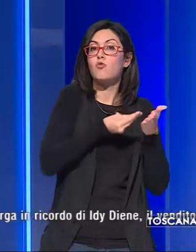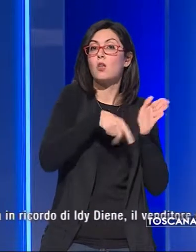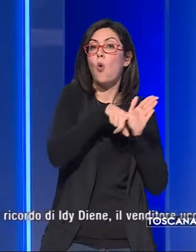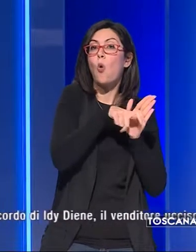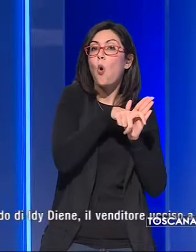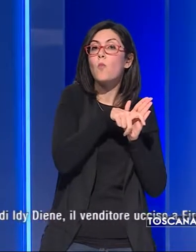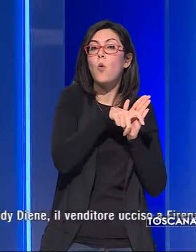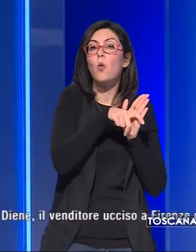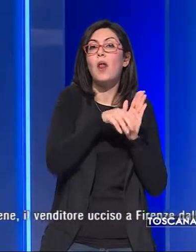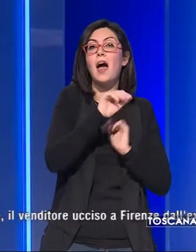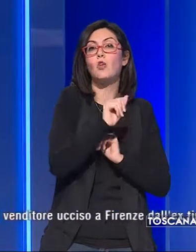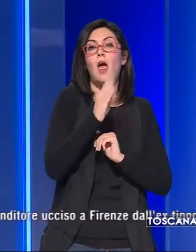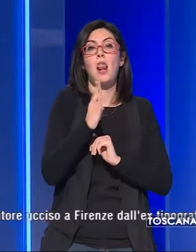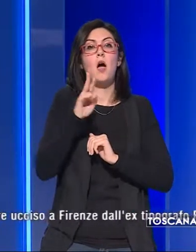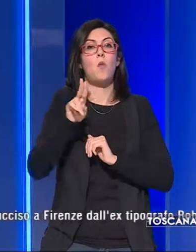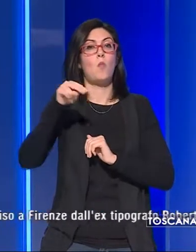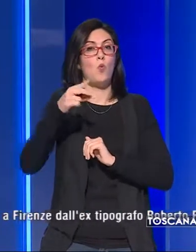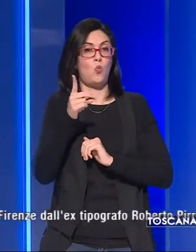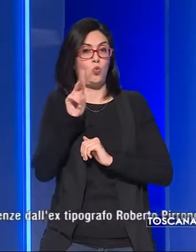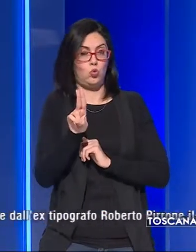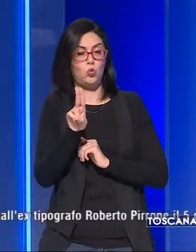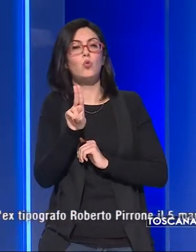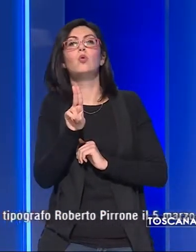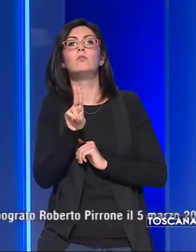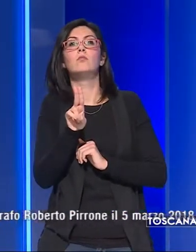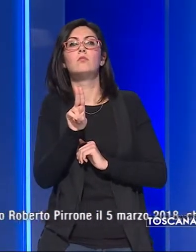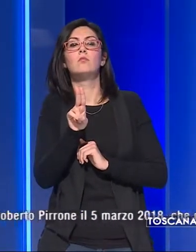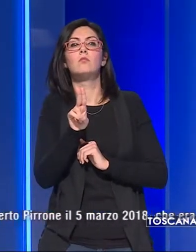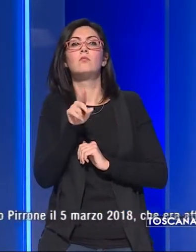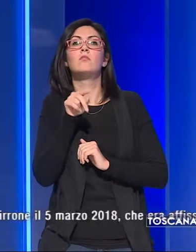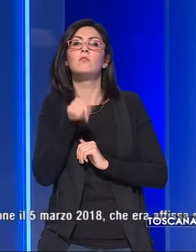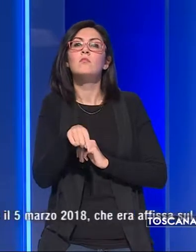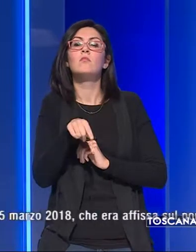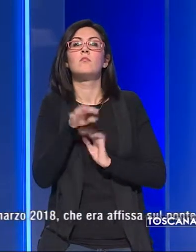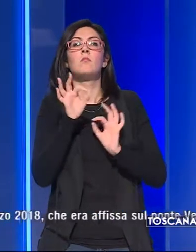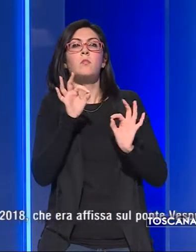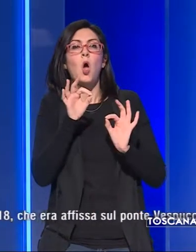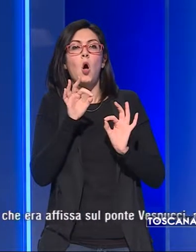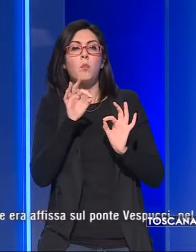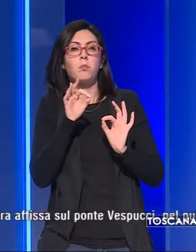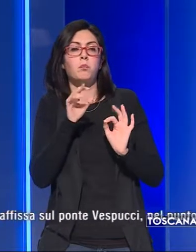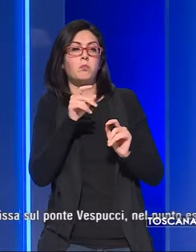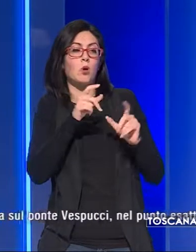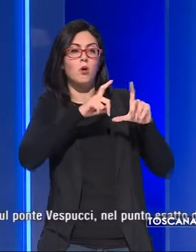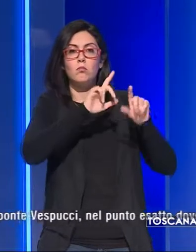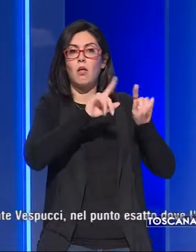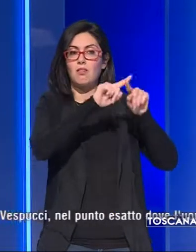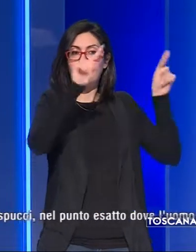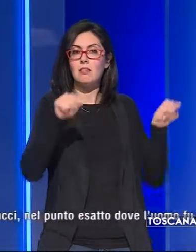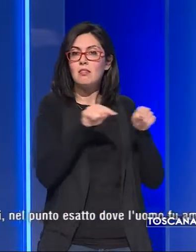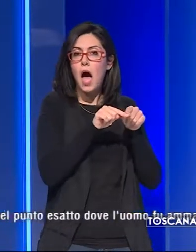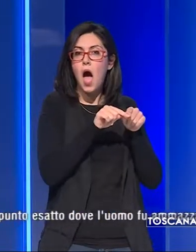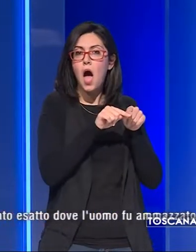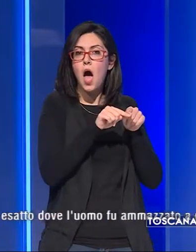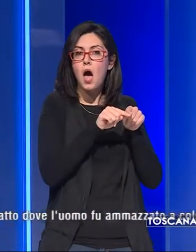Antonella Bundu, dopo che è stata coperta da ignoti con della vernice nera la targa